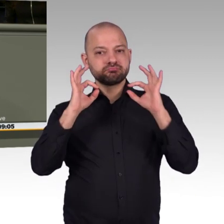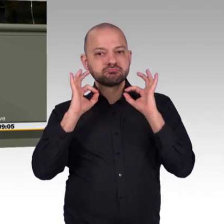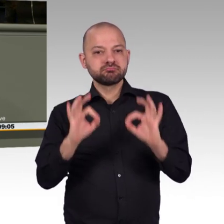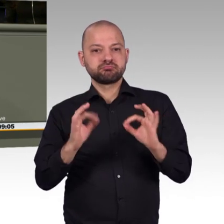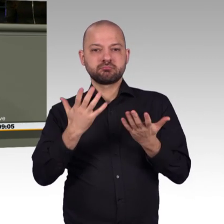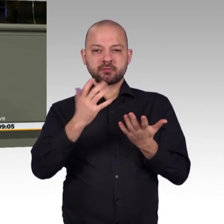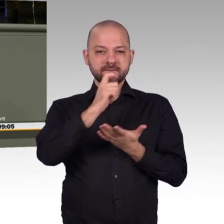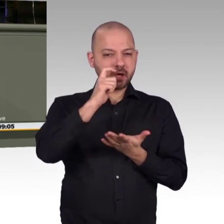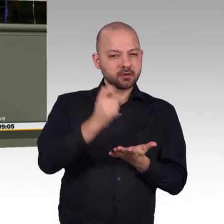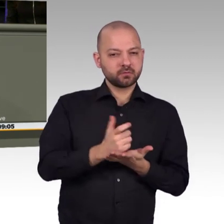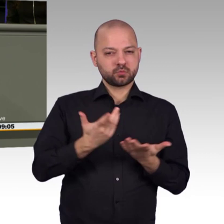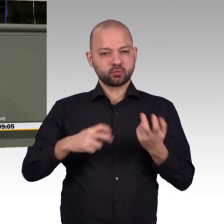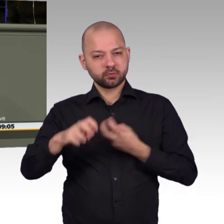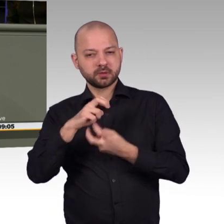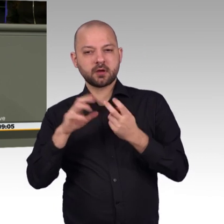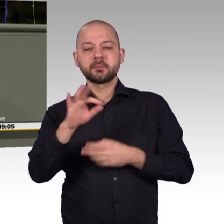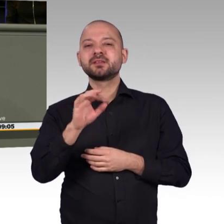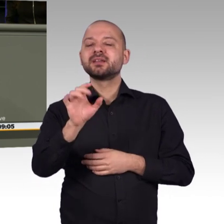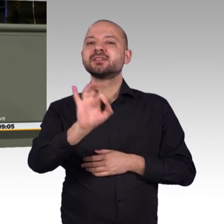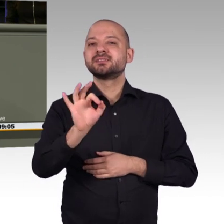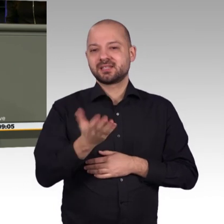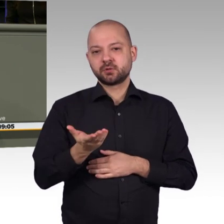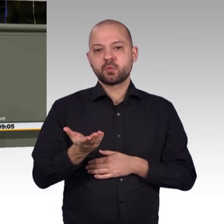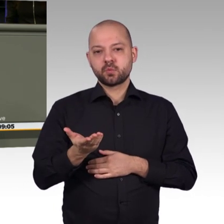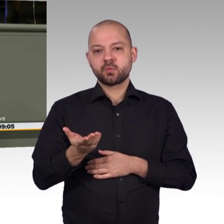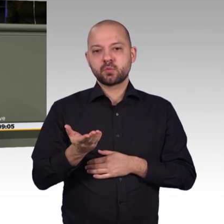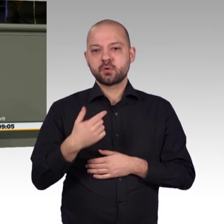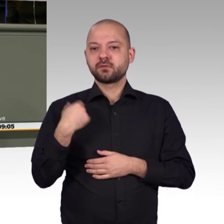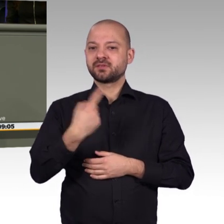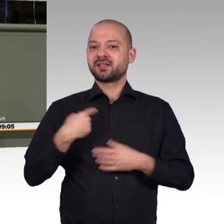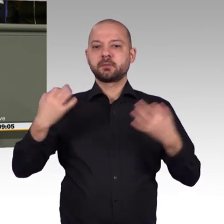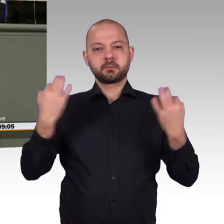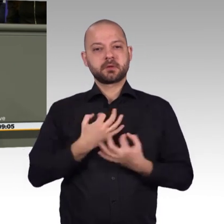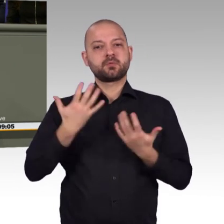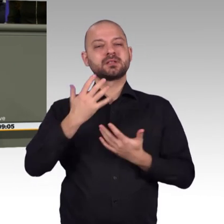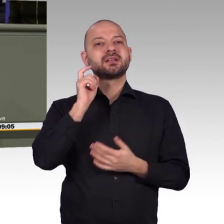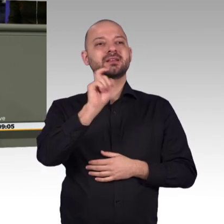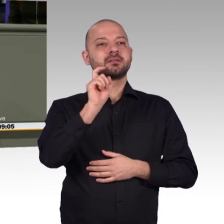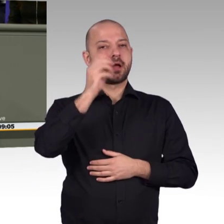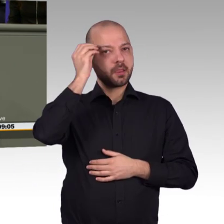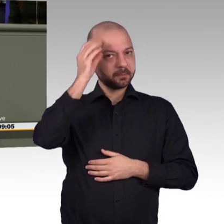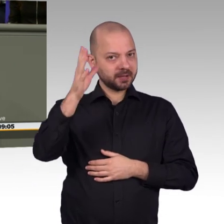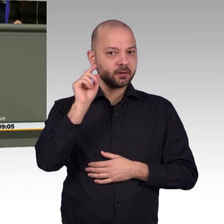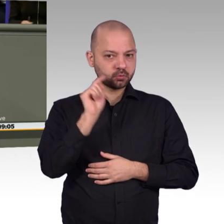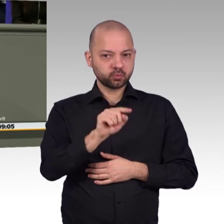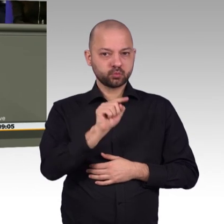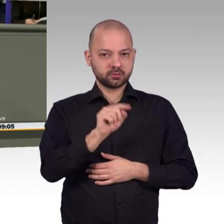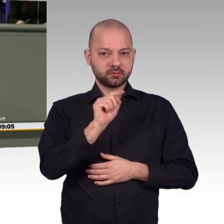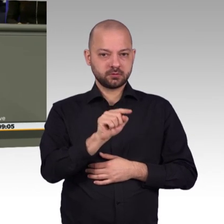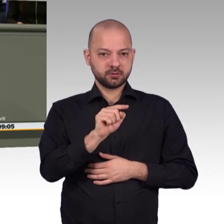war. Wir können auch nicht damit zufrieden sein, sondern wir müssen uns schon ein bisschen davon lösen, zu meinen, dass wir innerhalb der